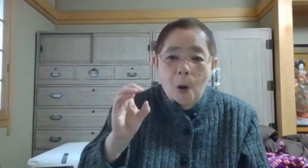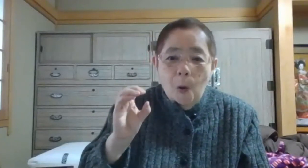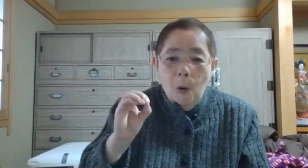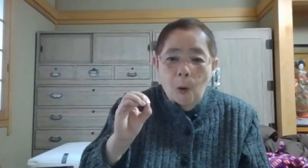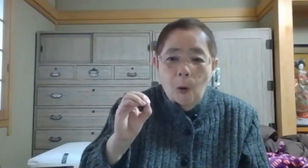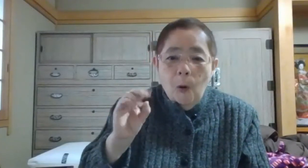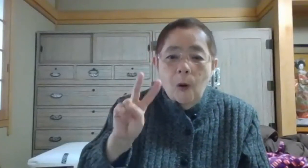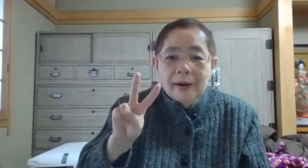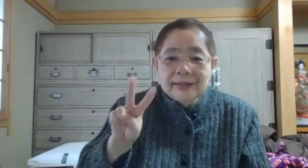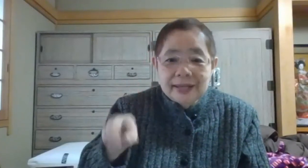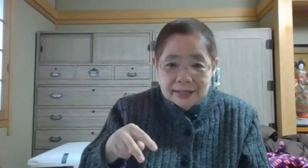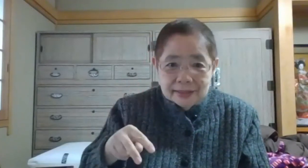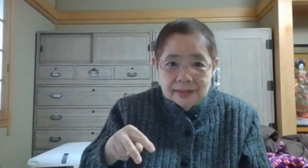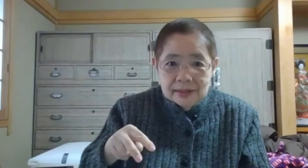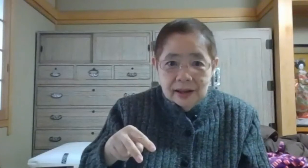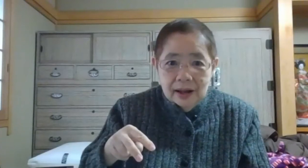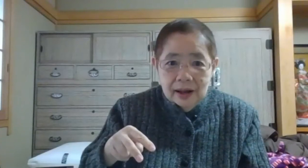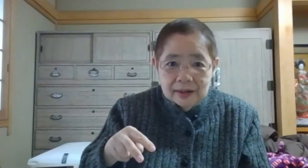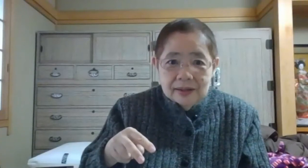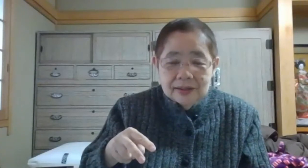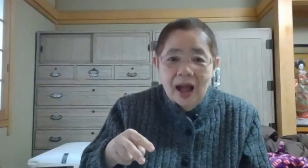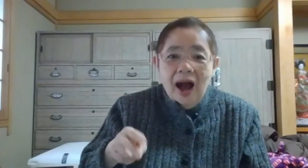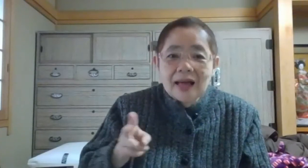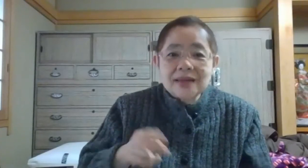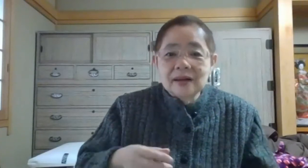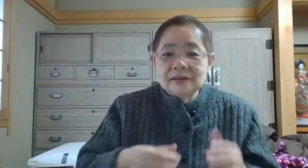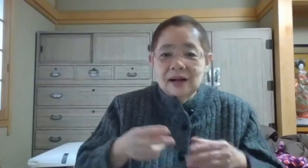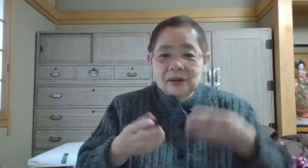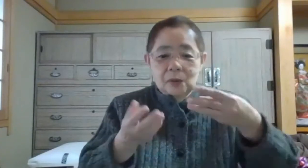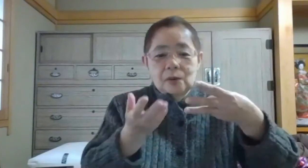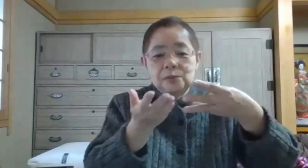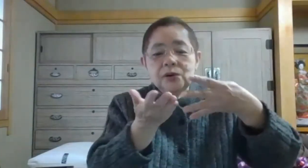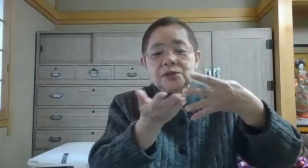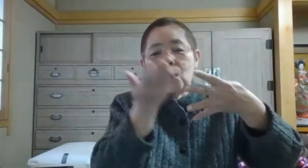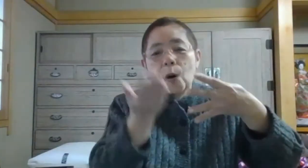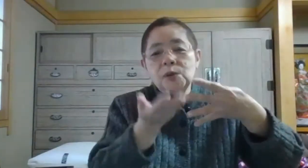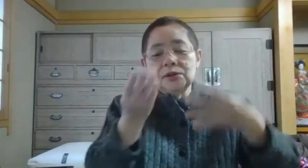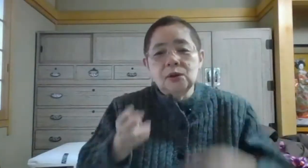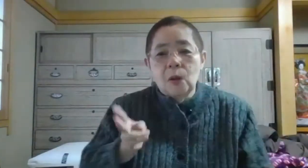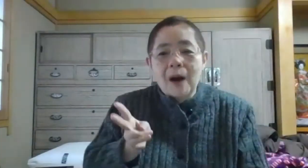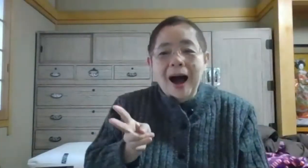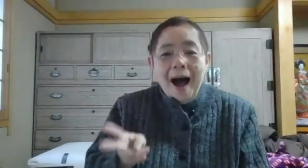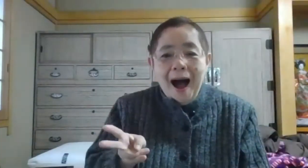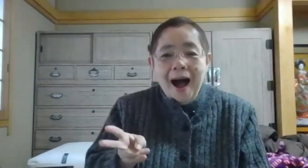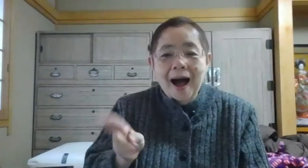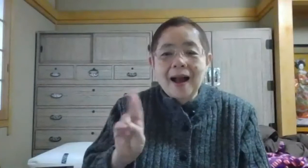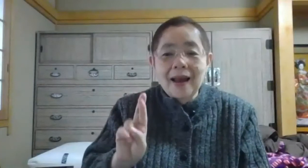オリですねハラさん皆さんあの苗字の方はハハ